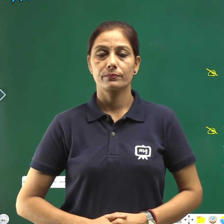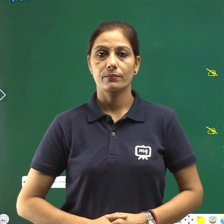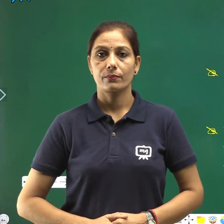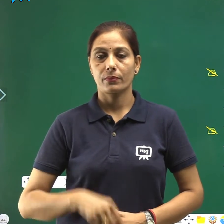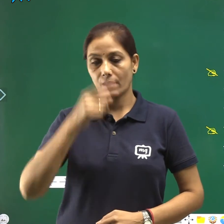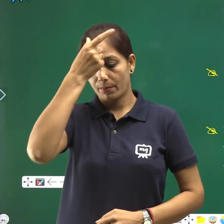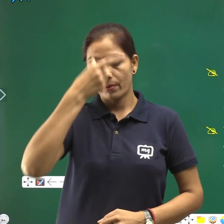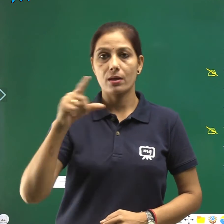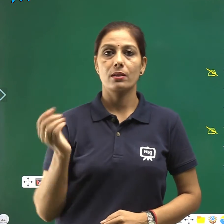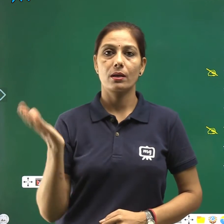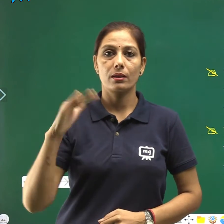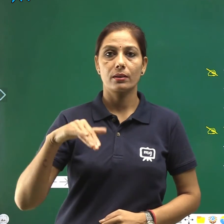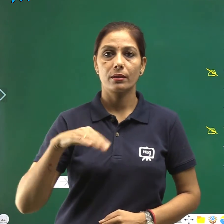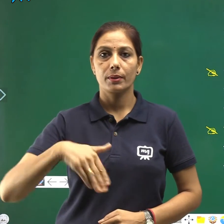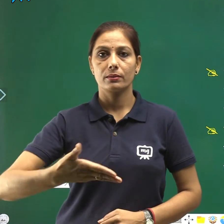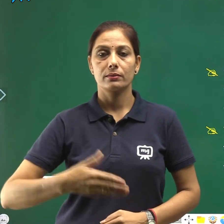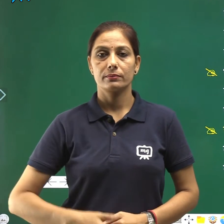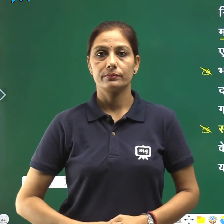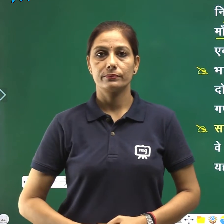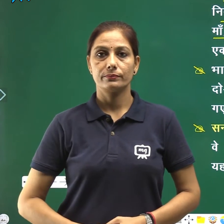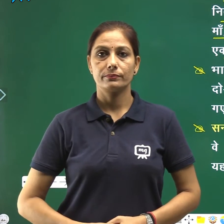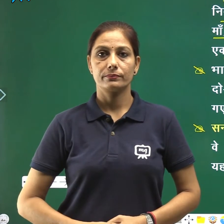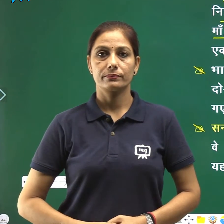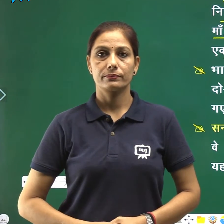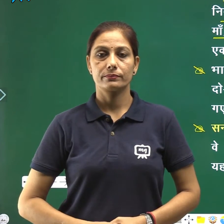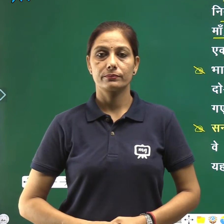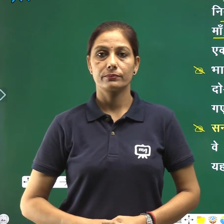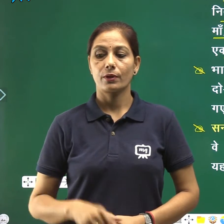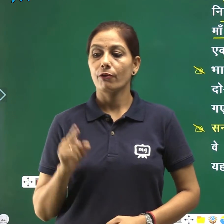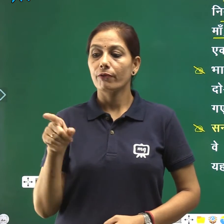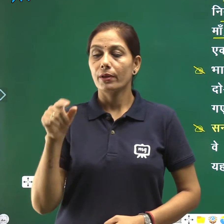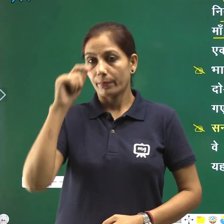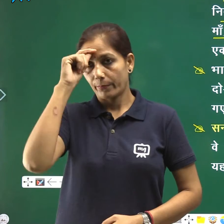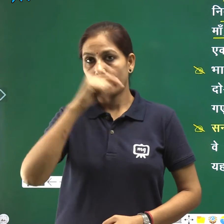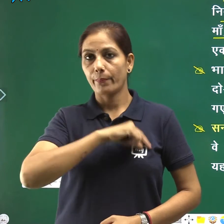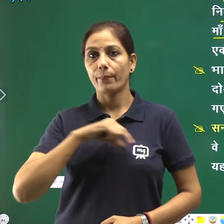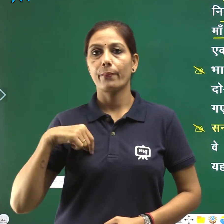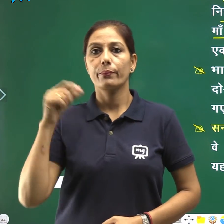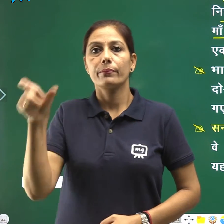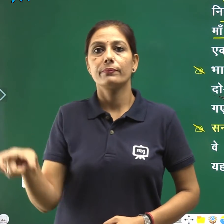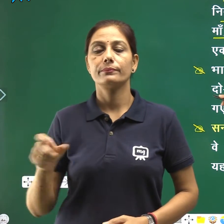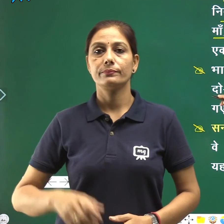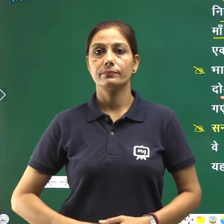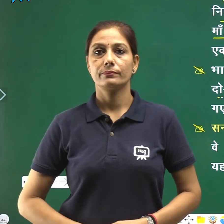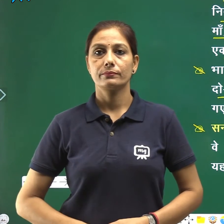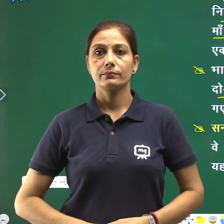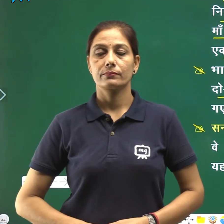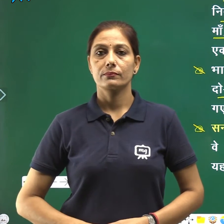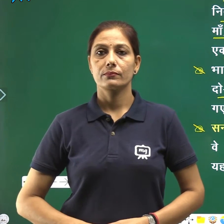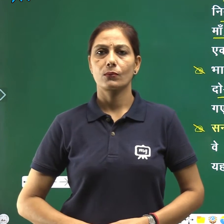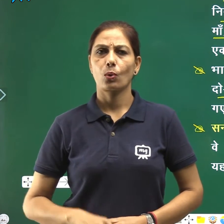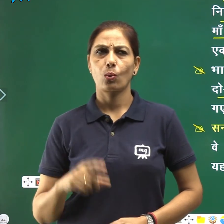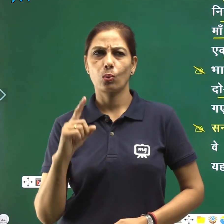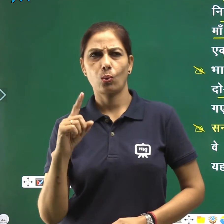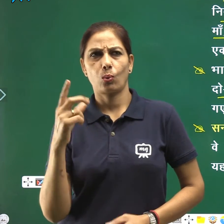भारत आने के बाद वे दो तीन